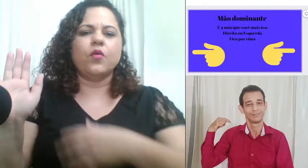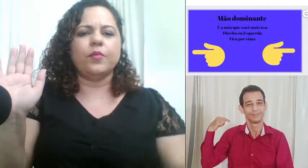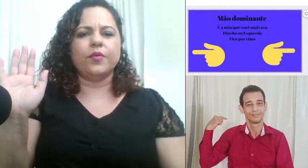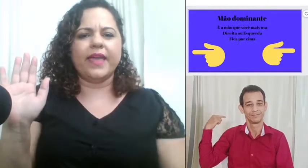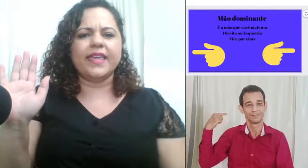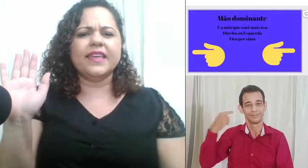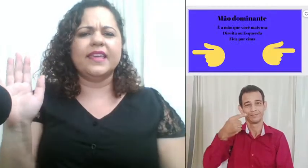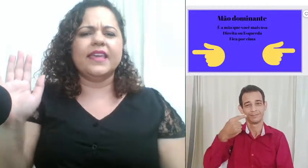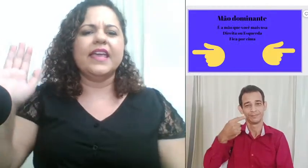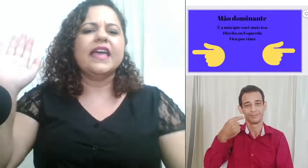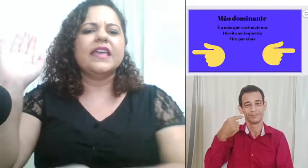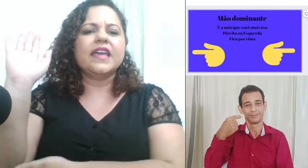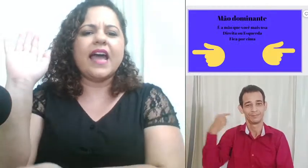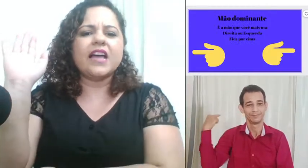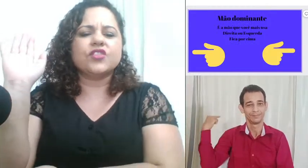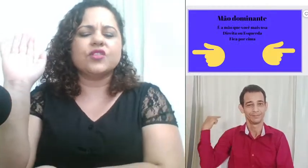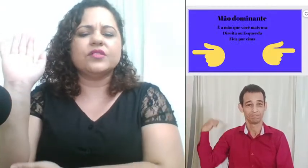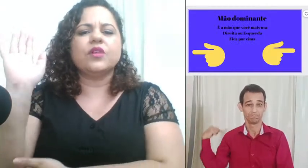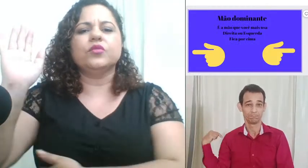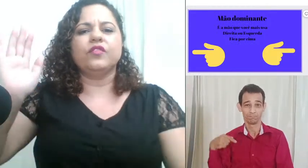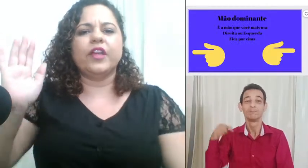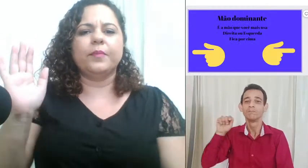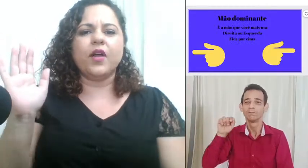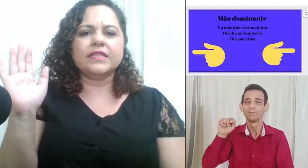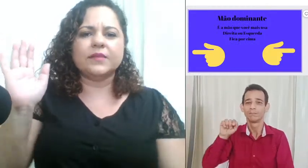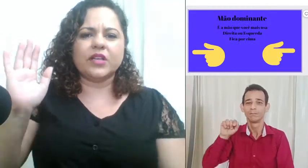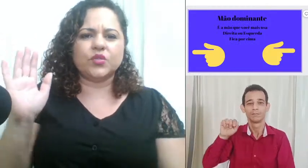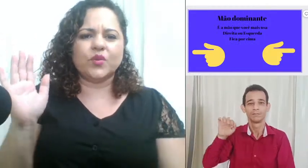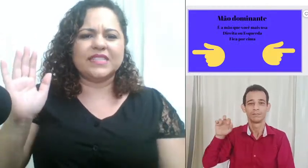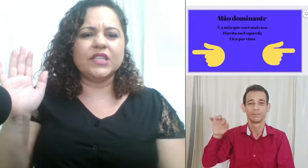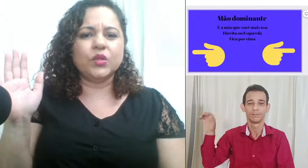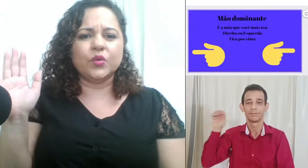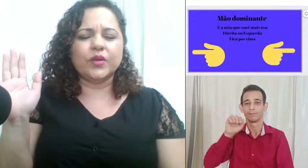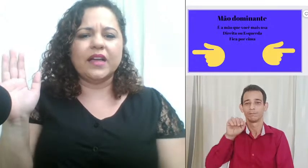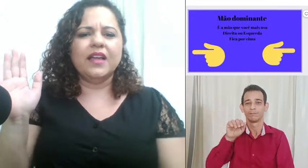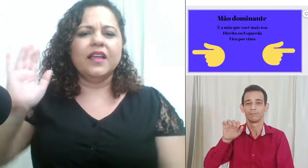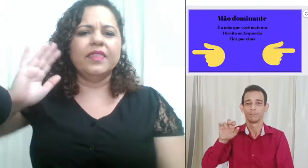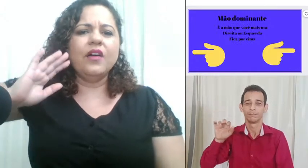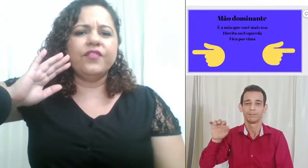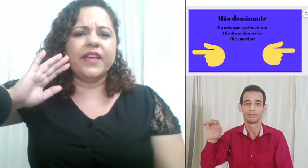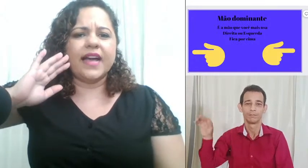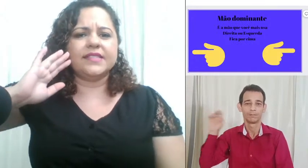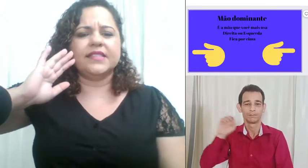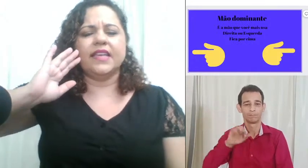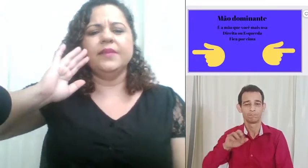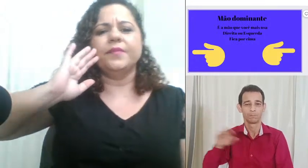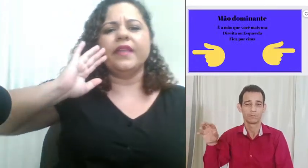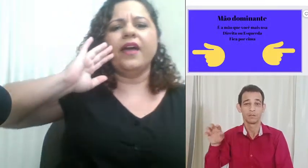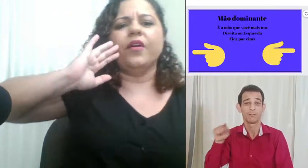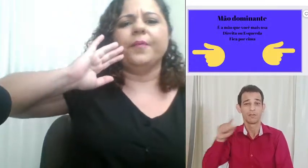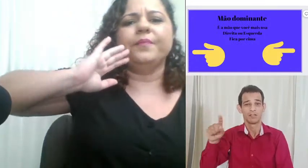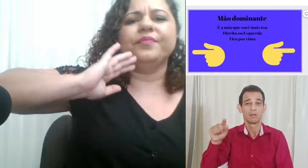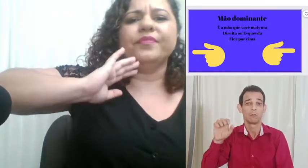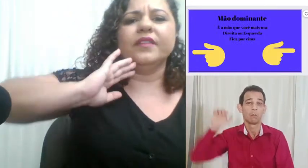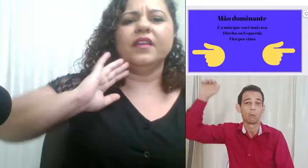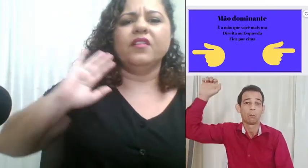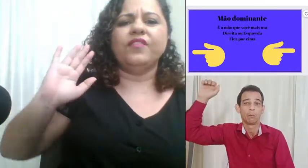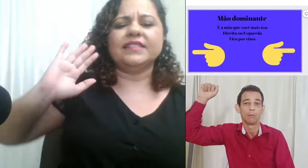ombro bem aqui encaixa o seu cotovelo próximo a sua cintura não fica assim fazendo